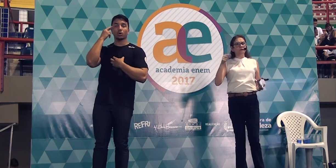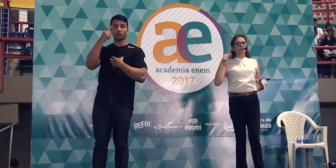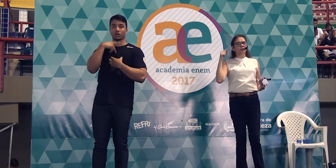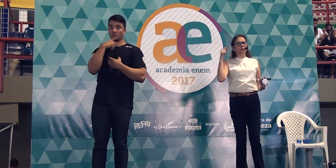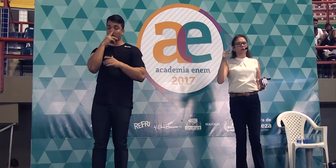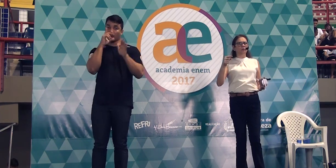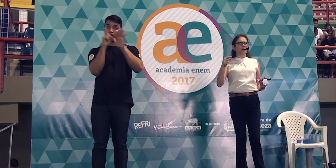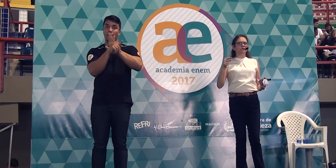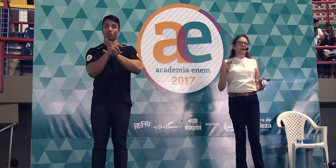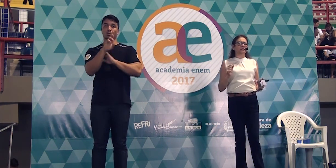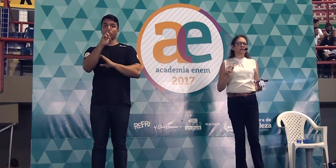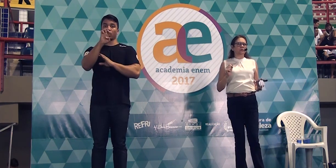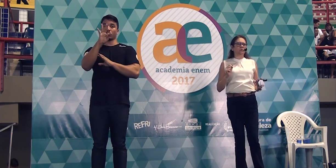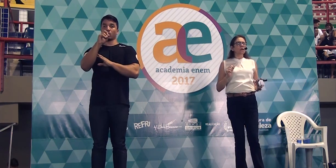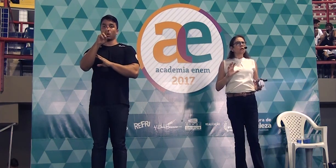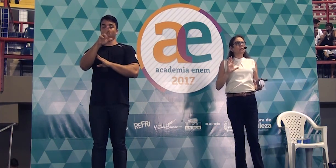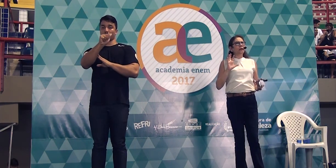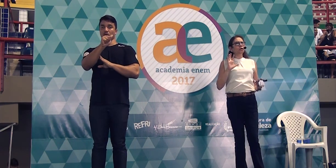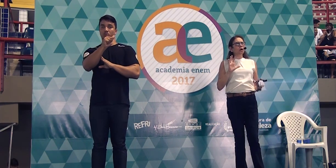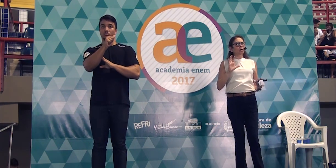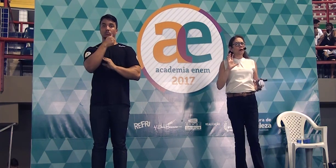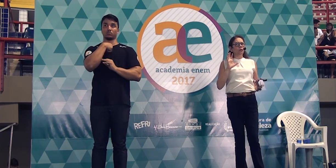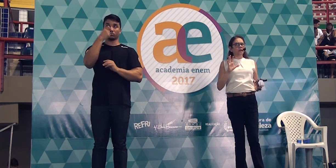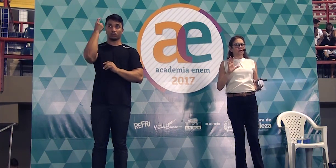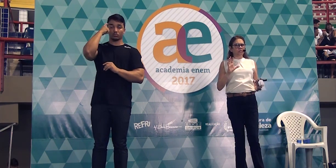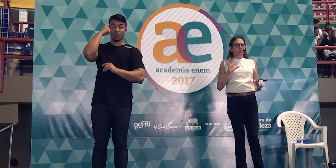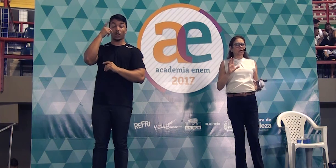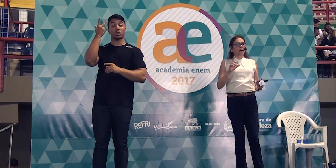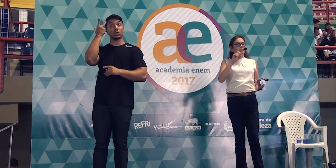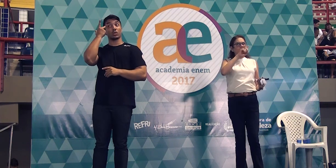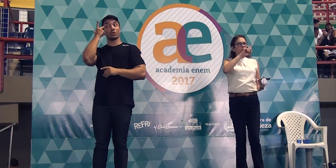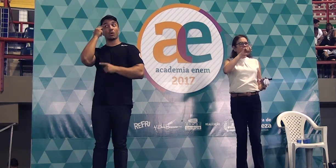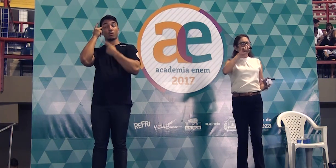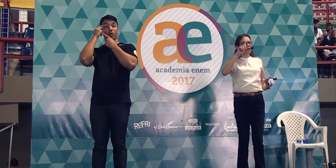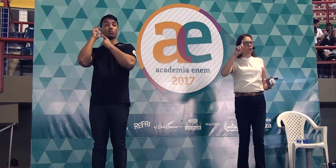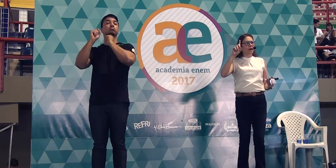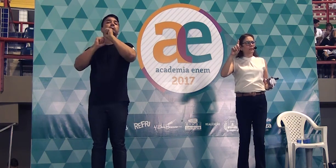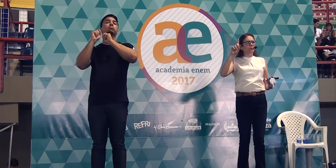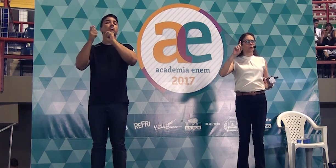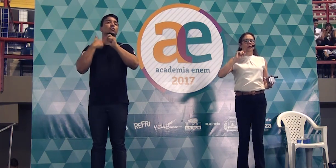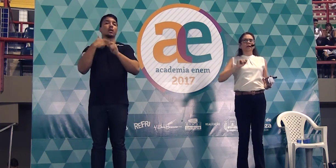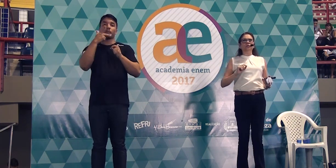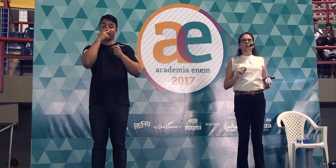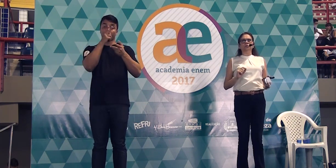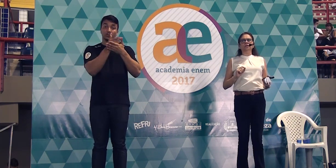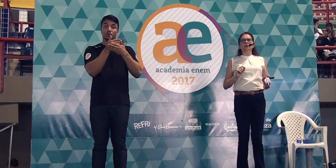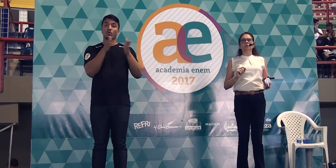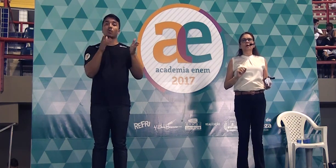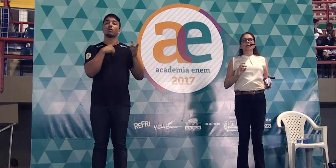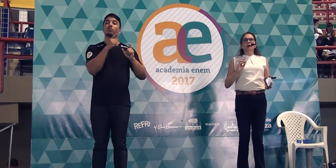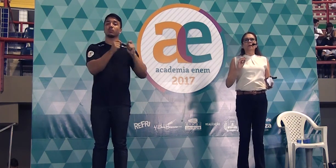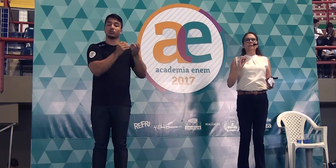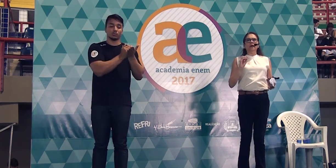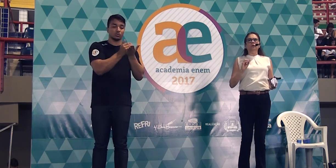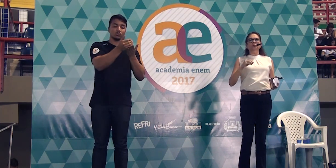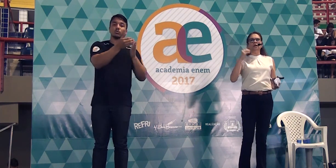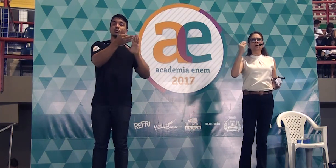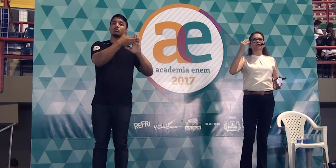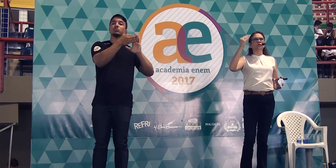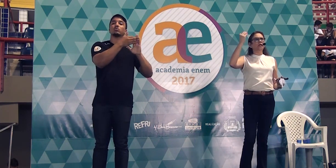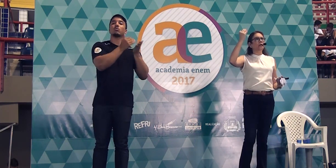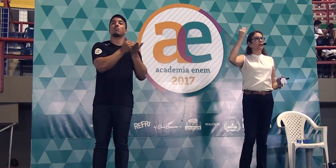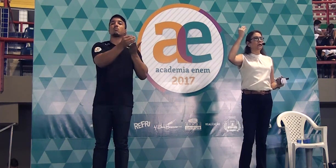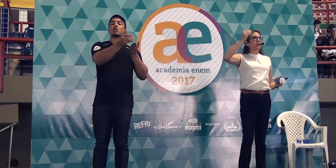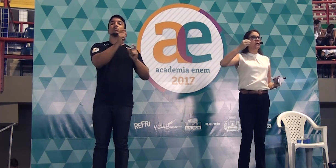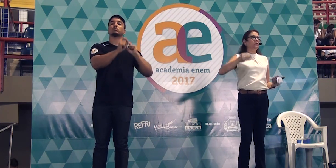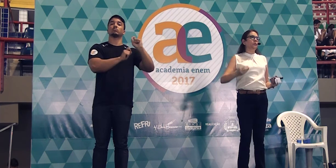que leve o leitor a reflexão. Mas normalmente, a pergunta que eu abro a introdução, é uma pergunta